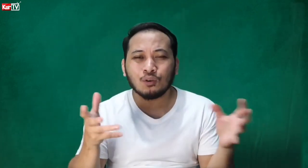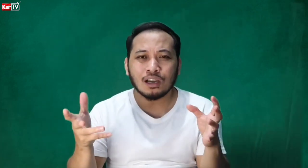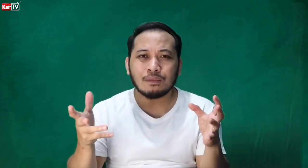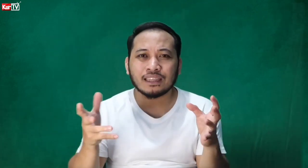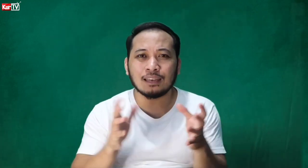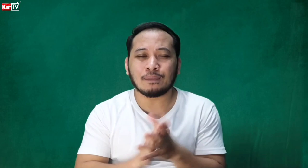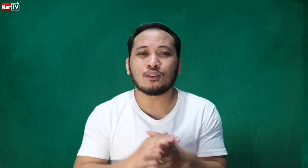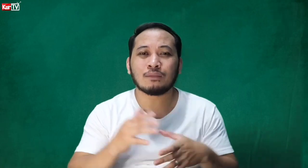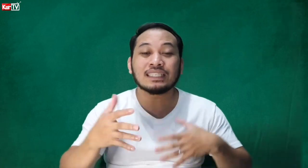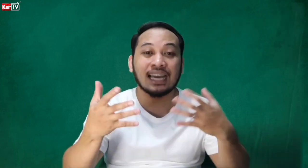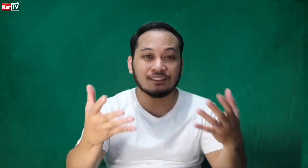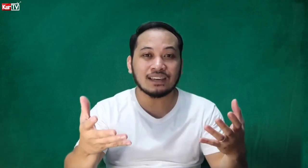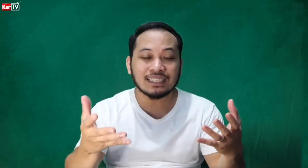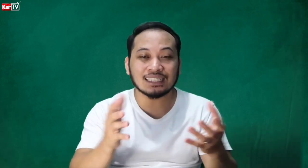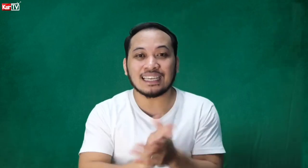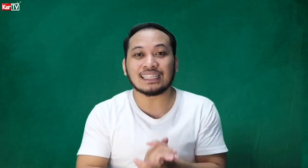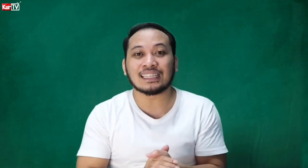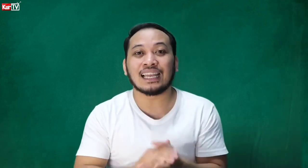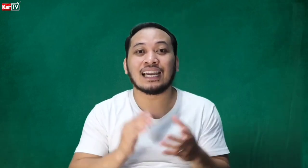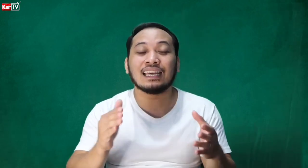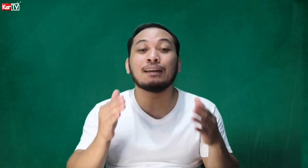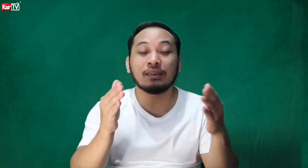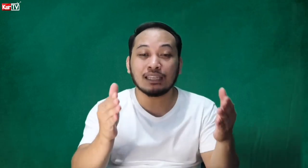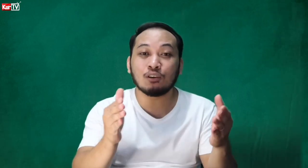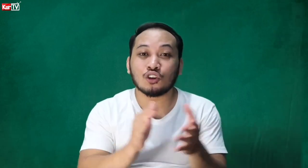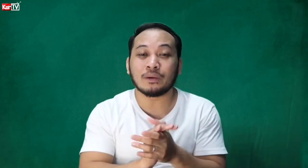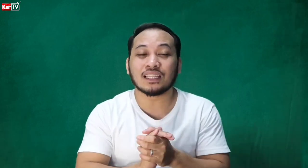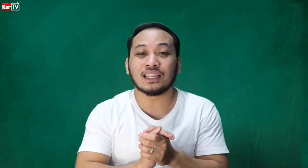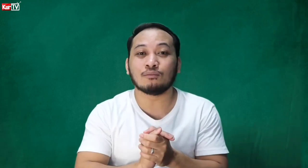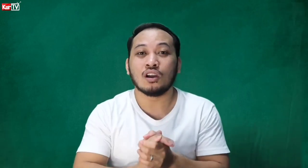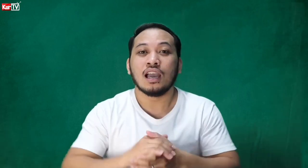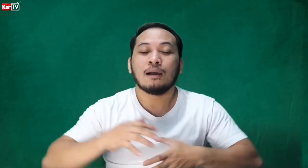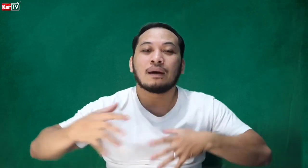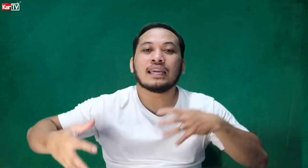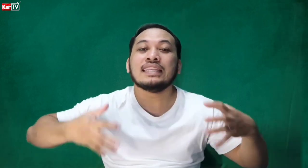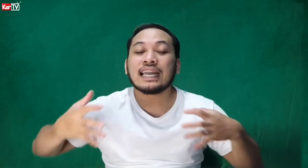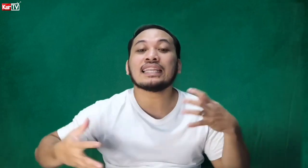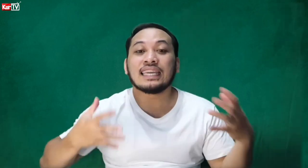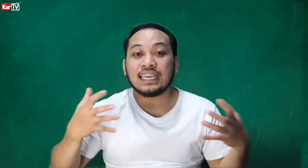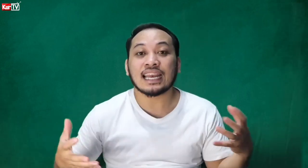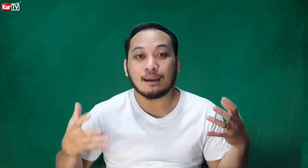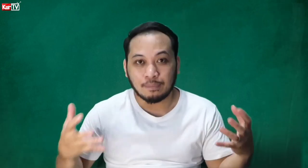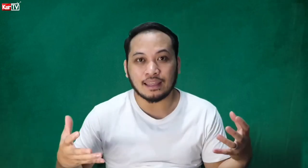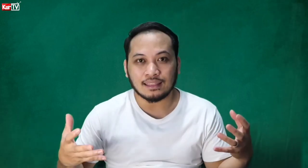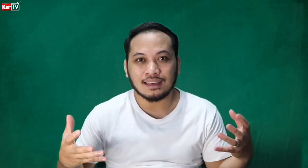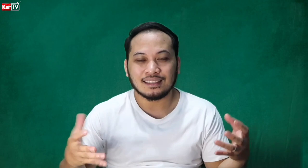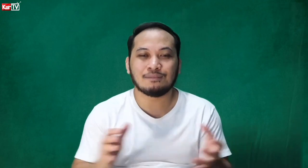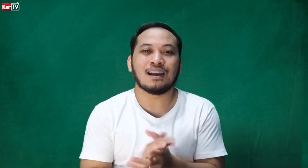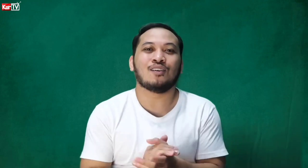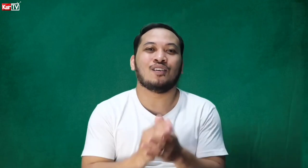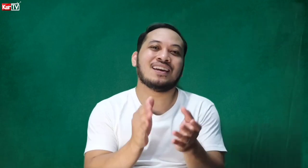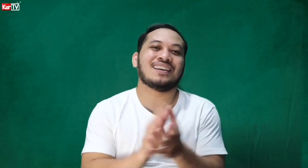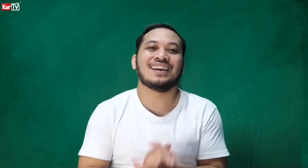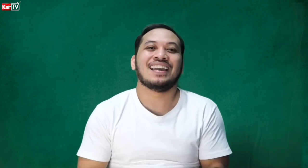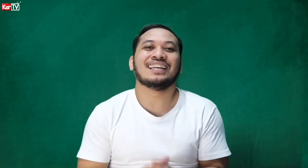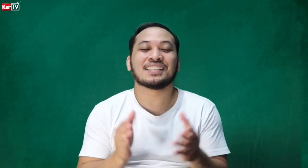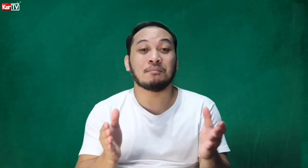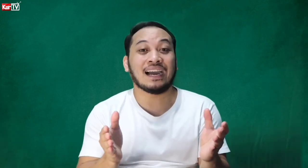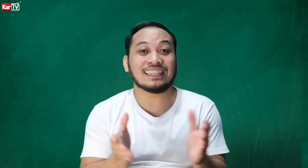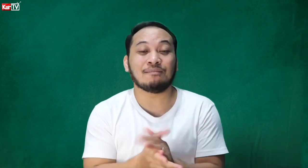mong gamitin. Pero, mas ina-advise lang din natin talaga na gamitin mo yung dominant hand mo para hindi ka nahihirapan. Diba ako? Yan, Isa sa mga tip